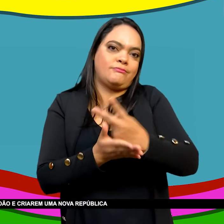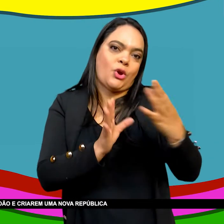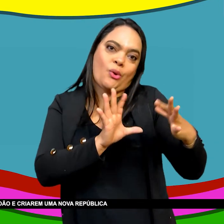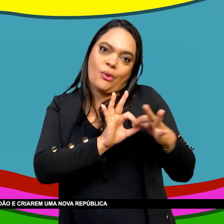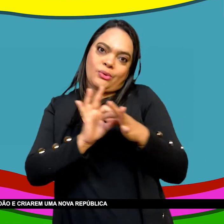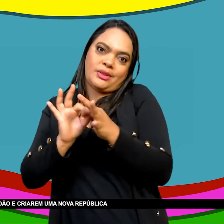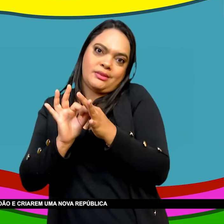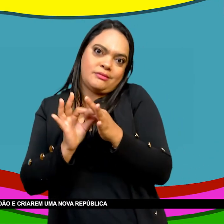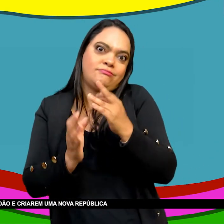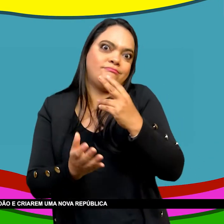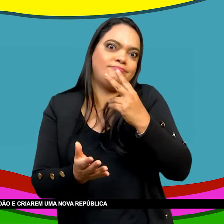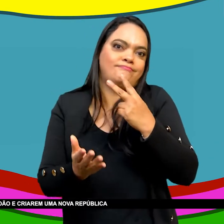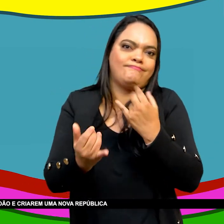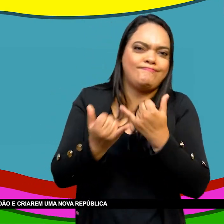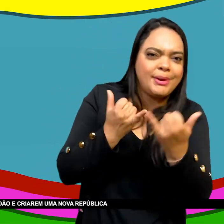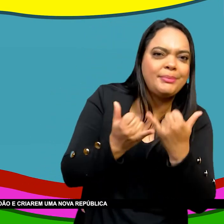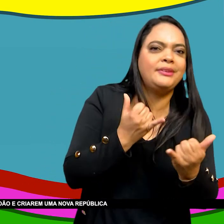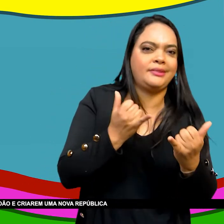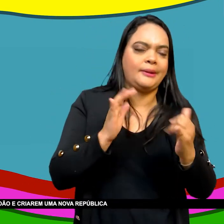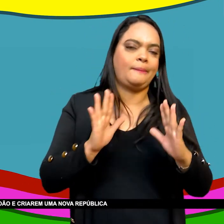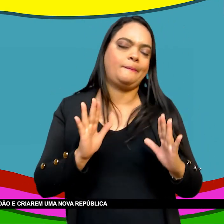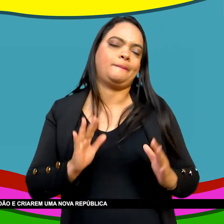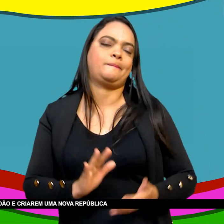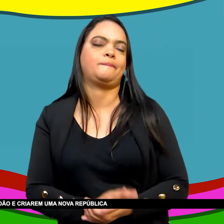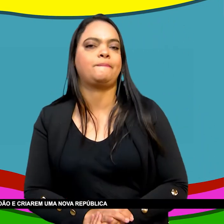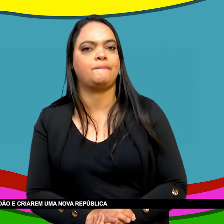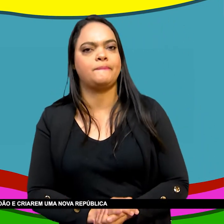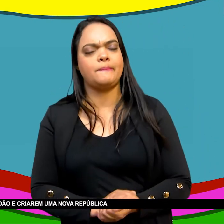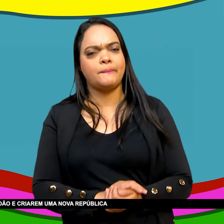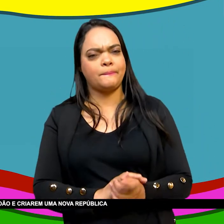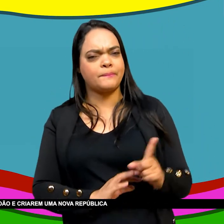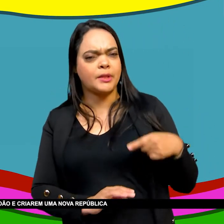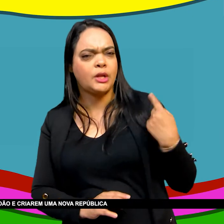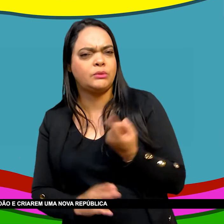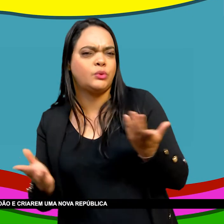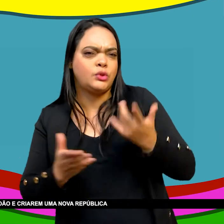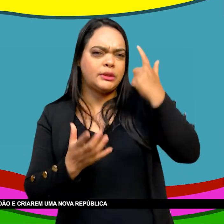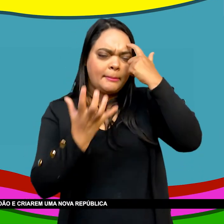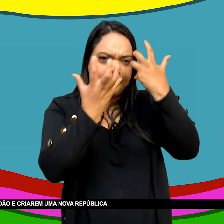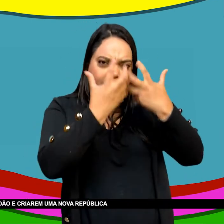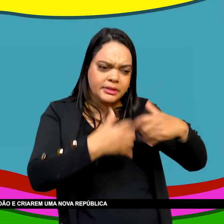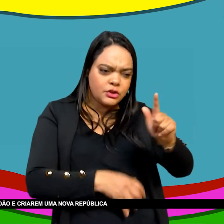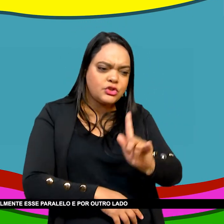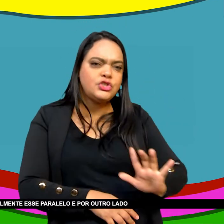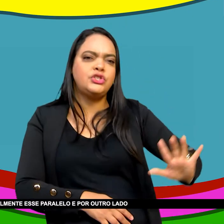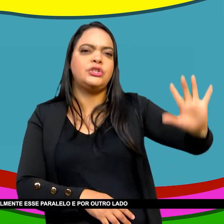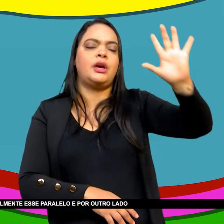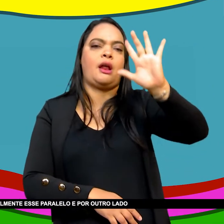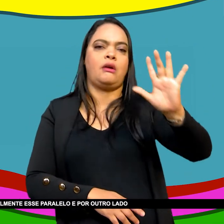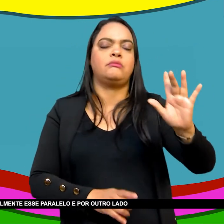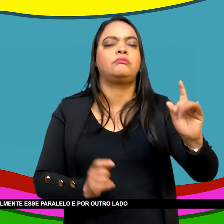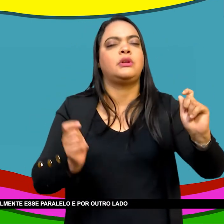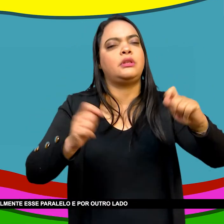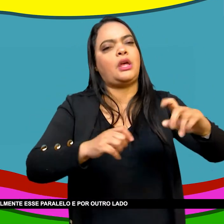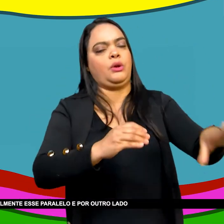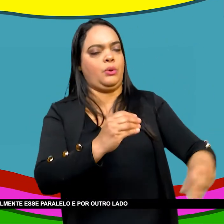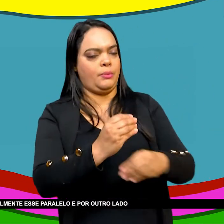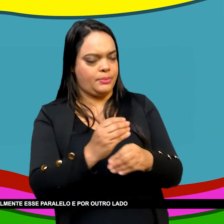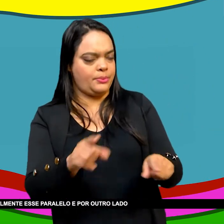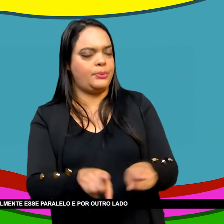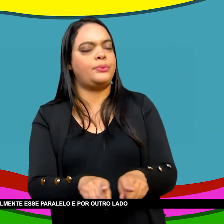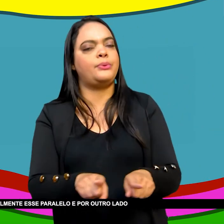violento E de corruptura O domínio colonial E a escravidão E criarem uma nova república Então isso foi o Haiti